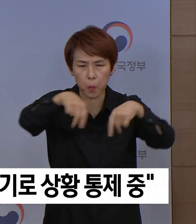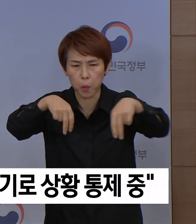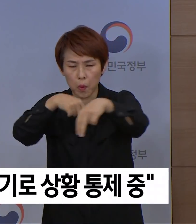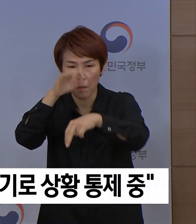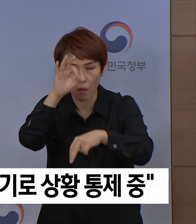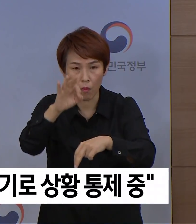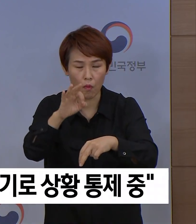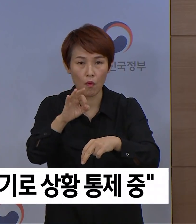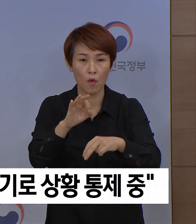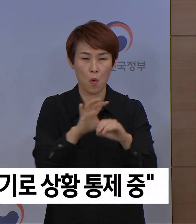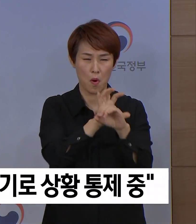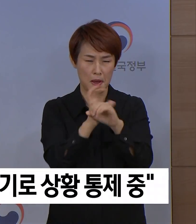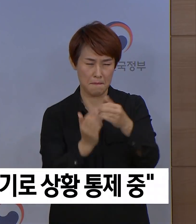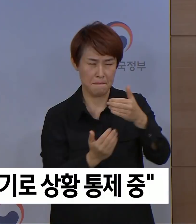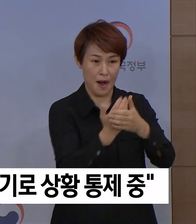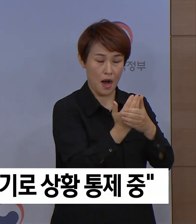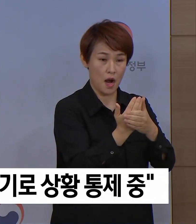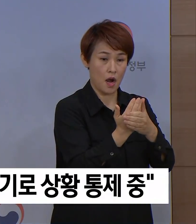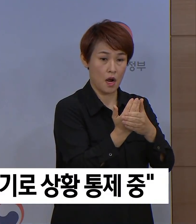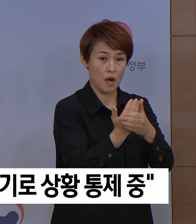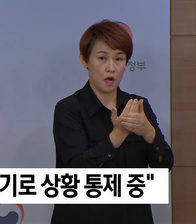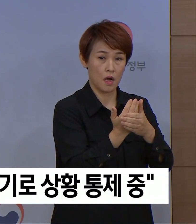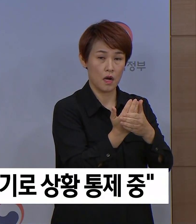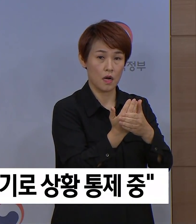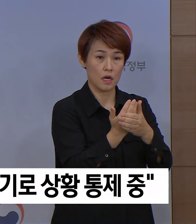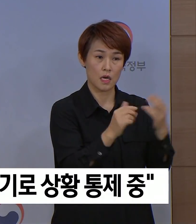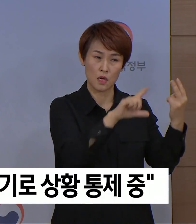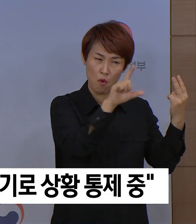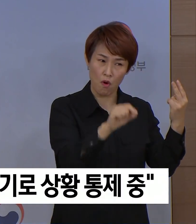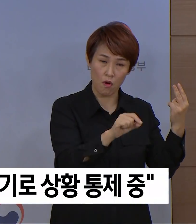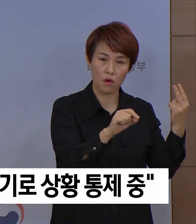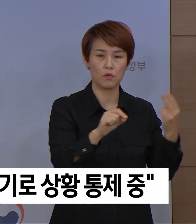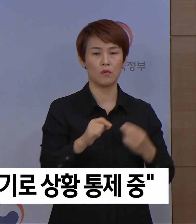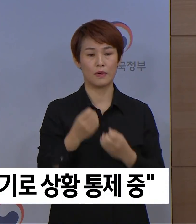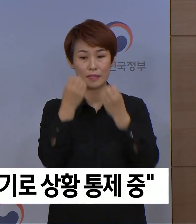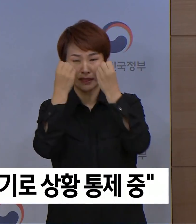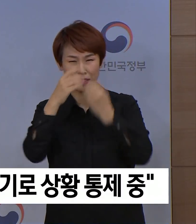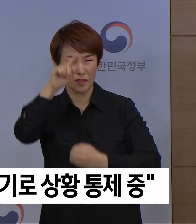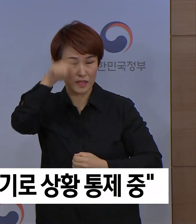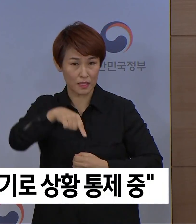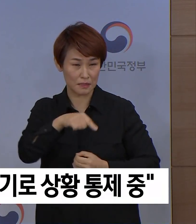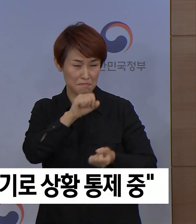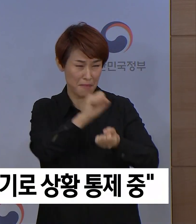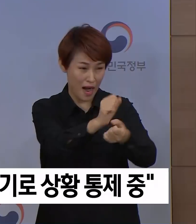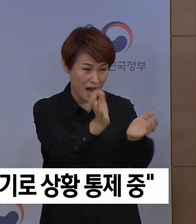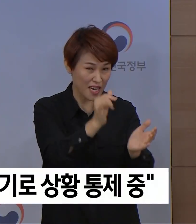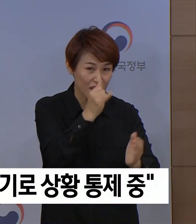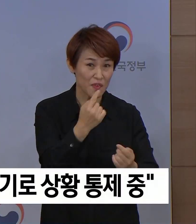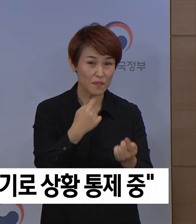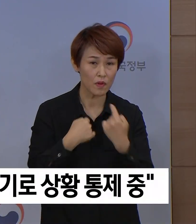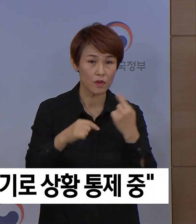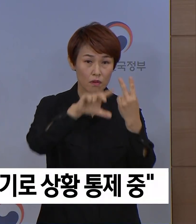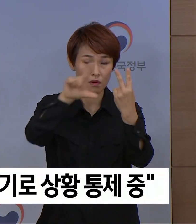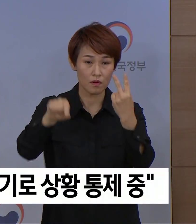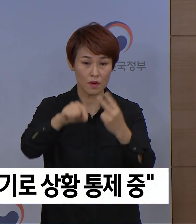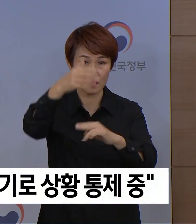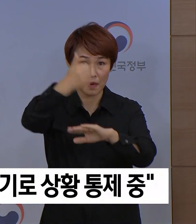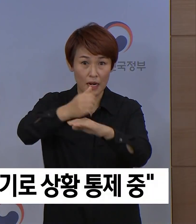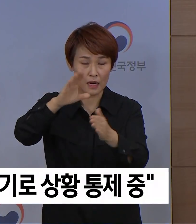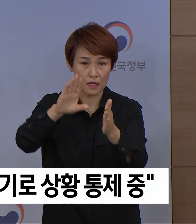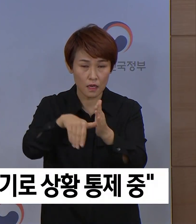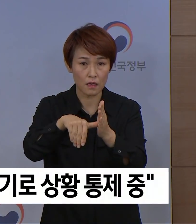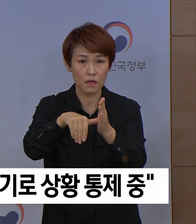환자 발생 이전인 1월에 대비하여 신천지 집단 감염이 발생했던 2월 말 환자 발생